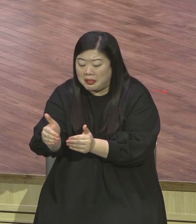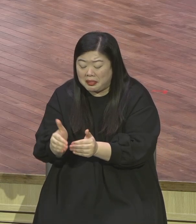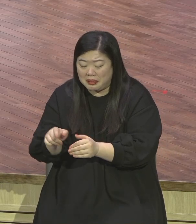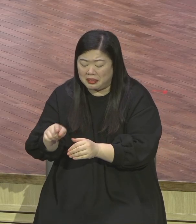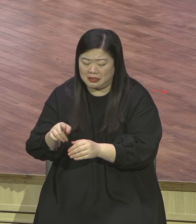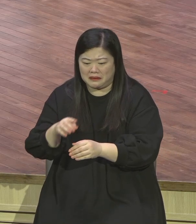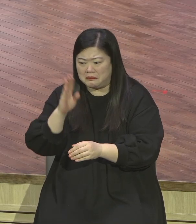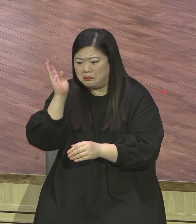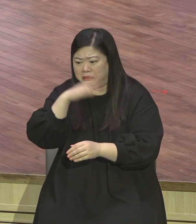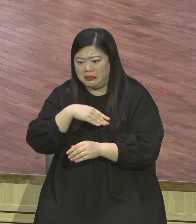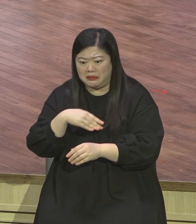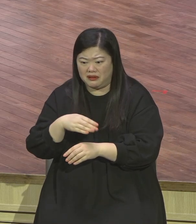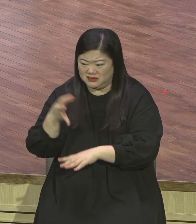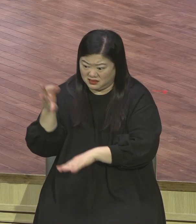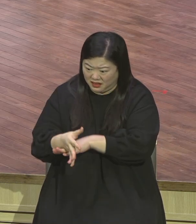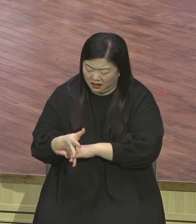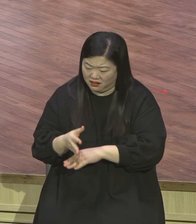그렇게 말할 수 있겠지요